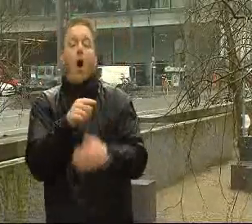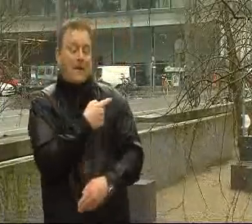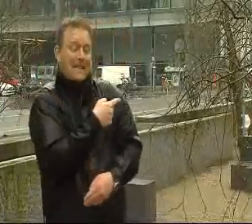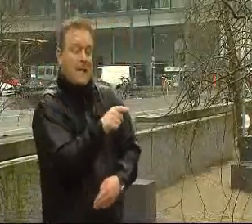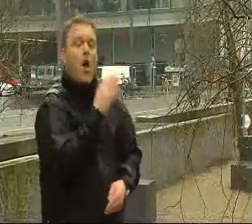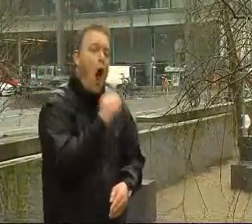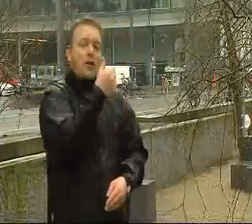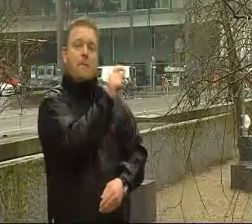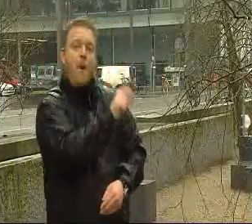i de koldeste måneder.